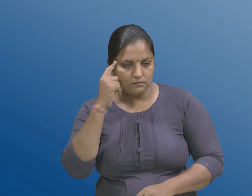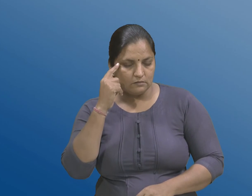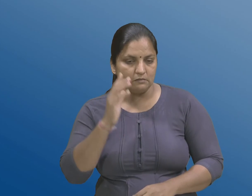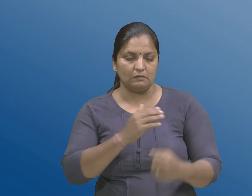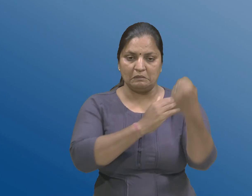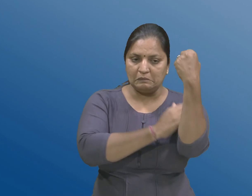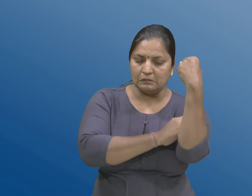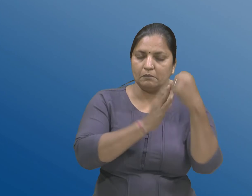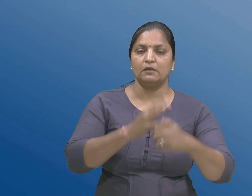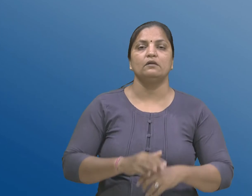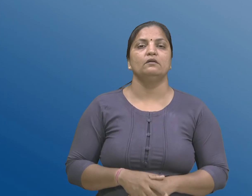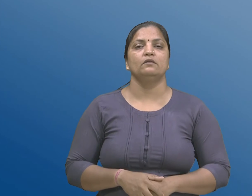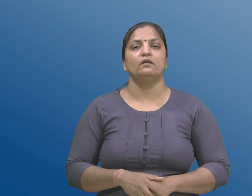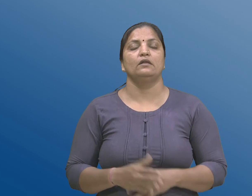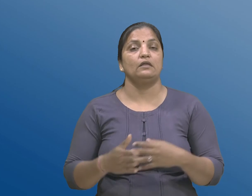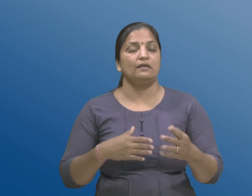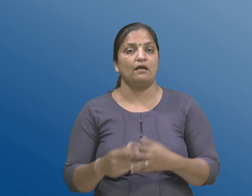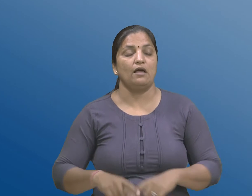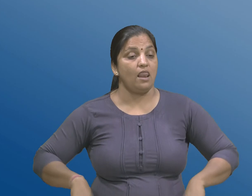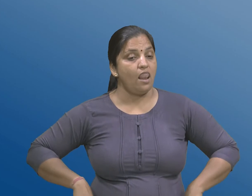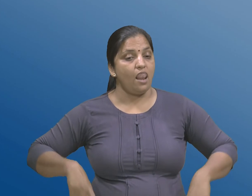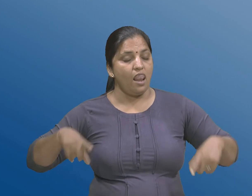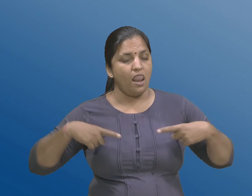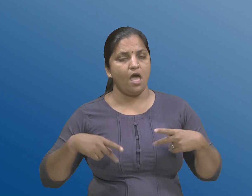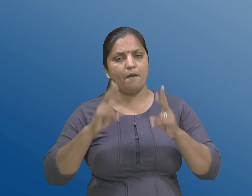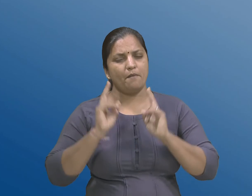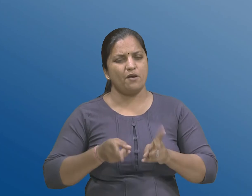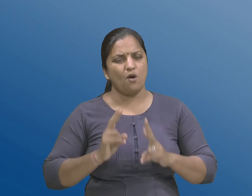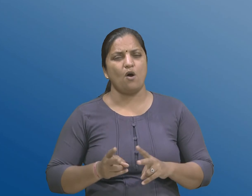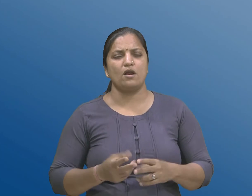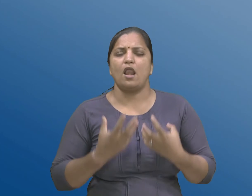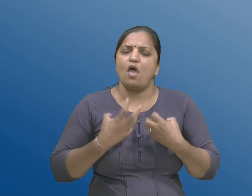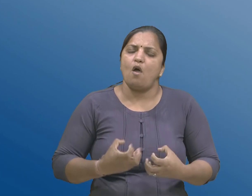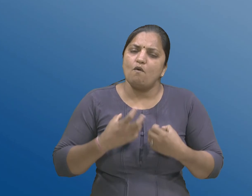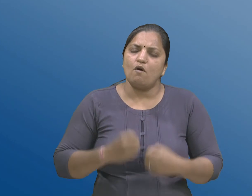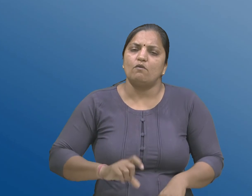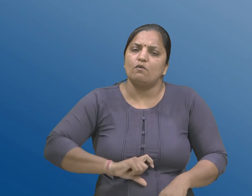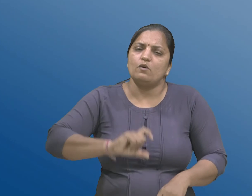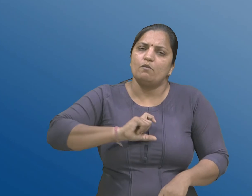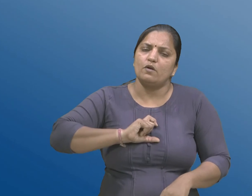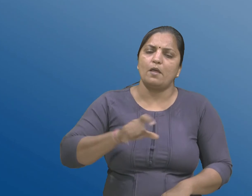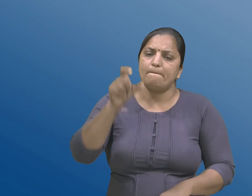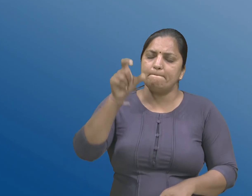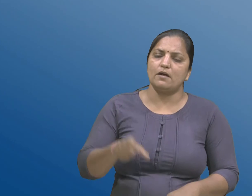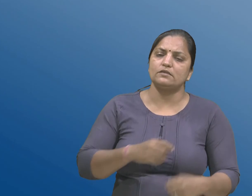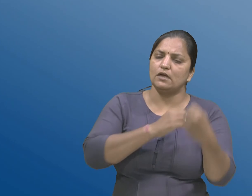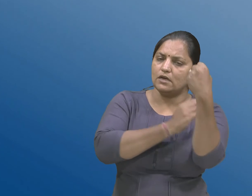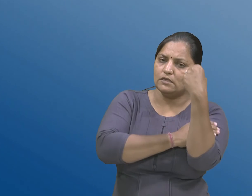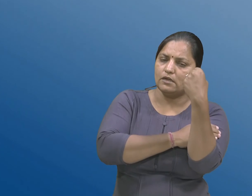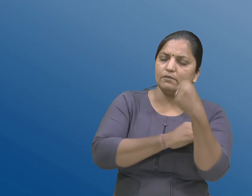अथवा, जीवननी सामान्य जर्वियातोंने संतोश्वानी व्यक्तिनीक ख्षमताने हानी पहुचाड़े जे,